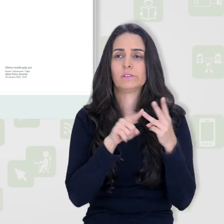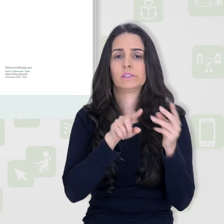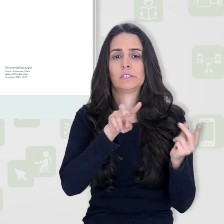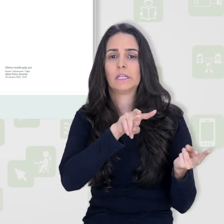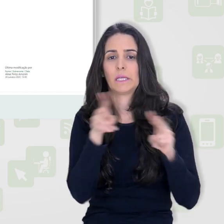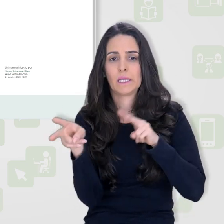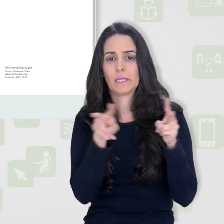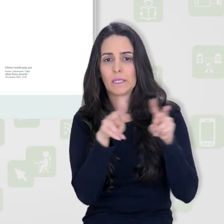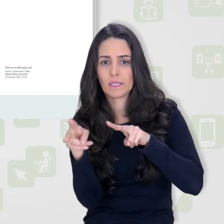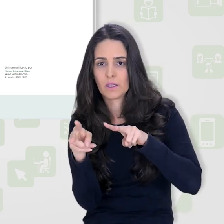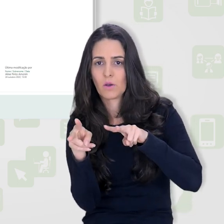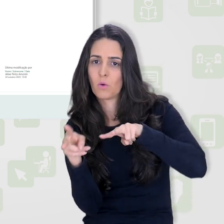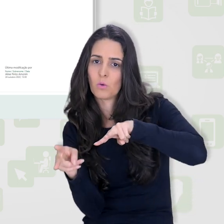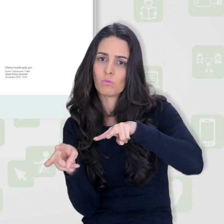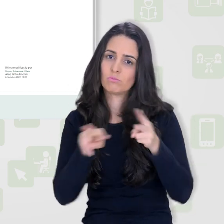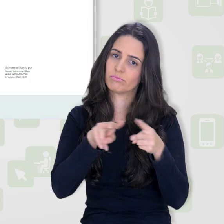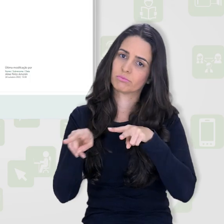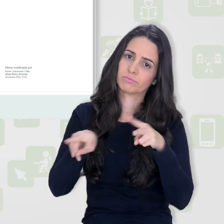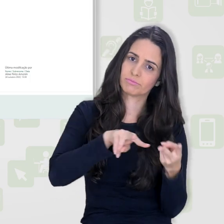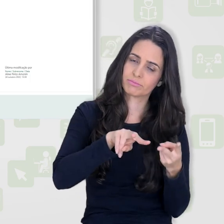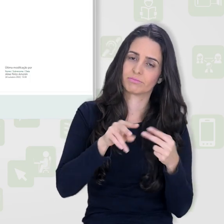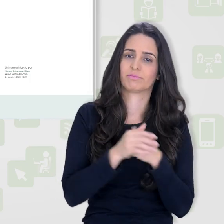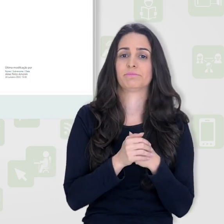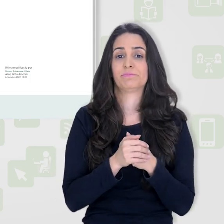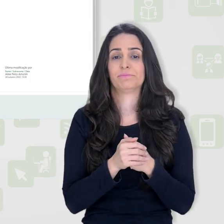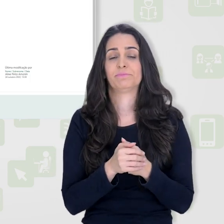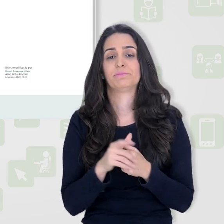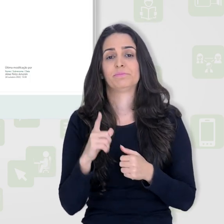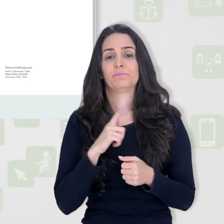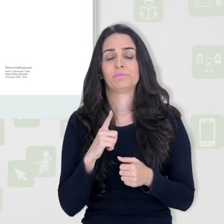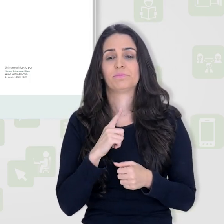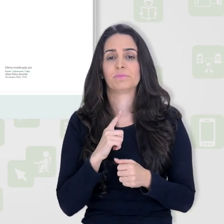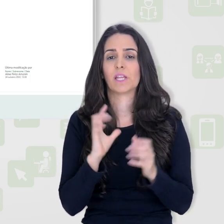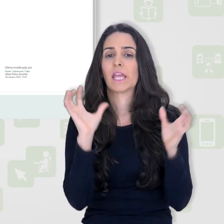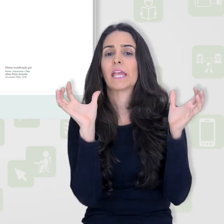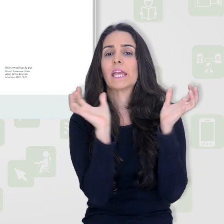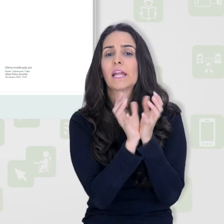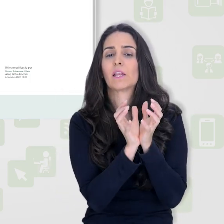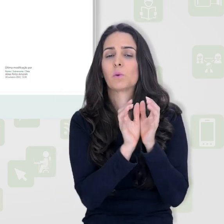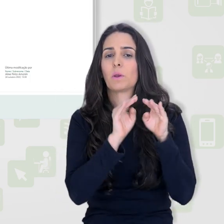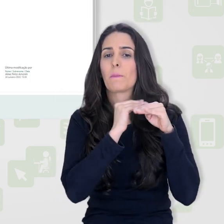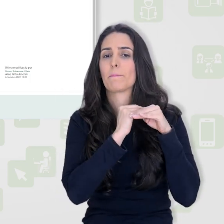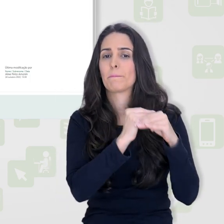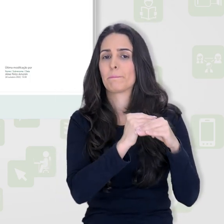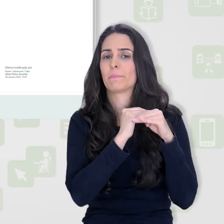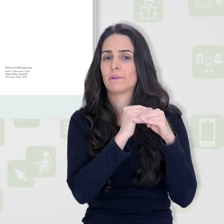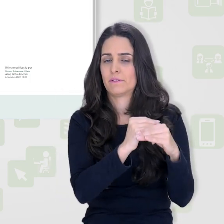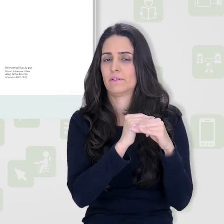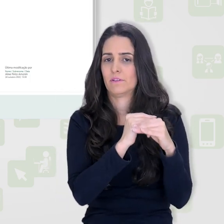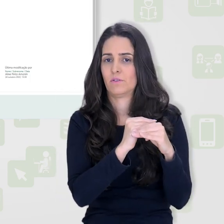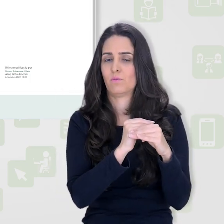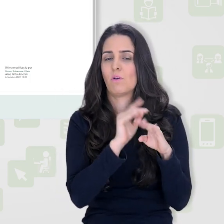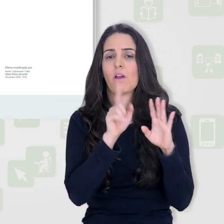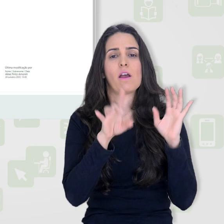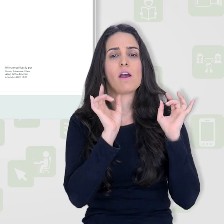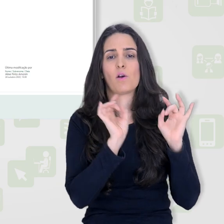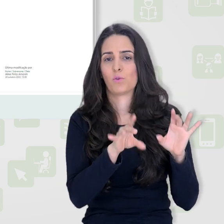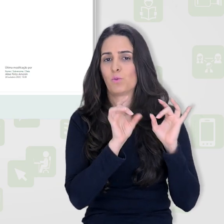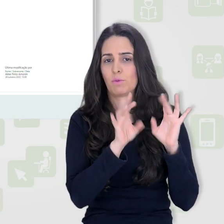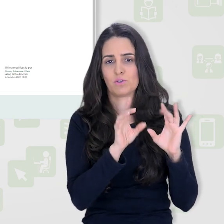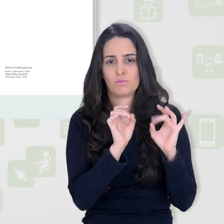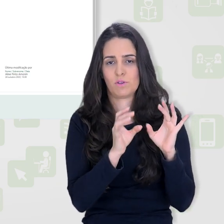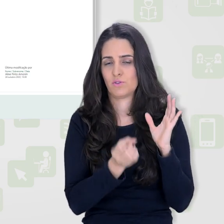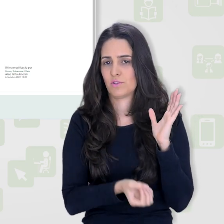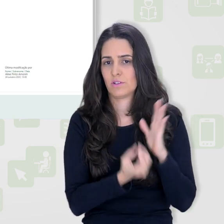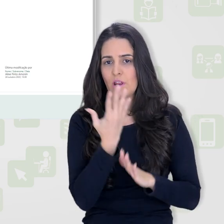exportação. Veja que aqui eu tenho uma categoria padrão, que é a categoria que